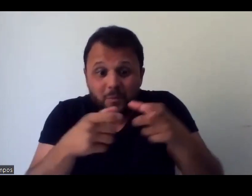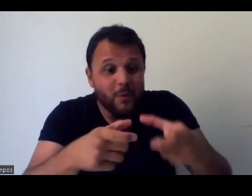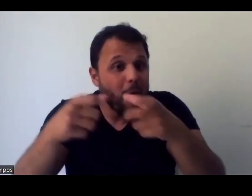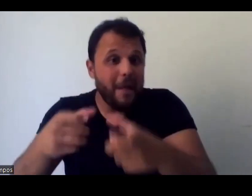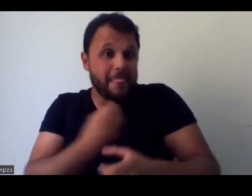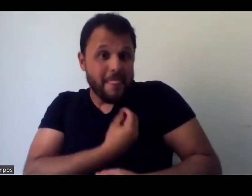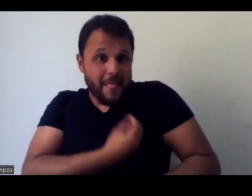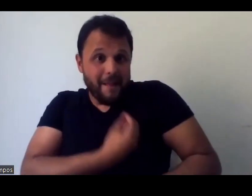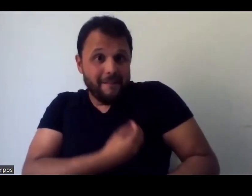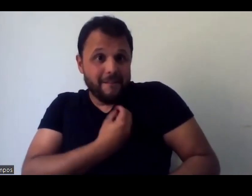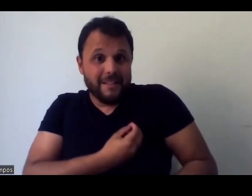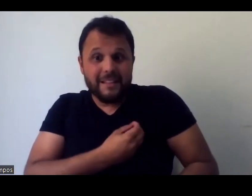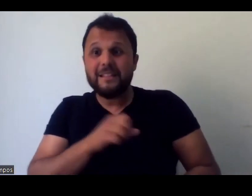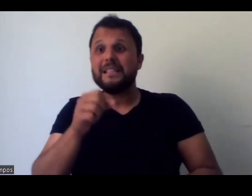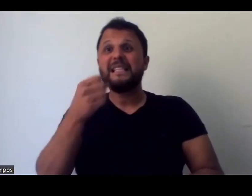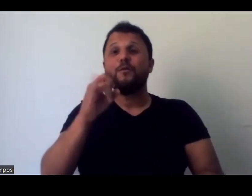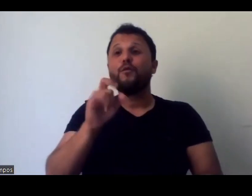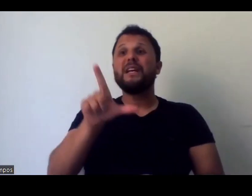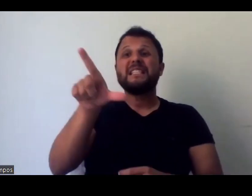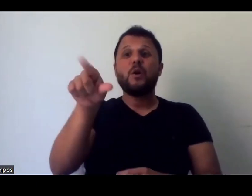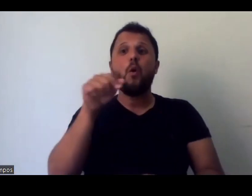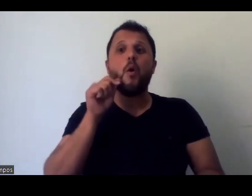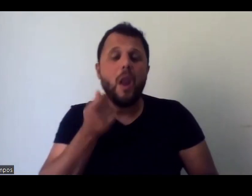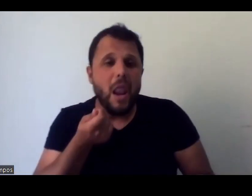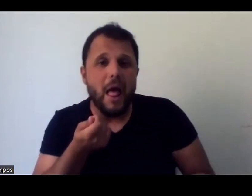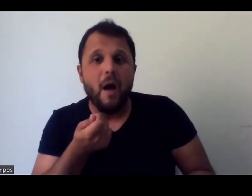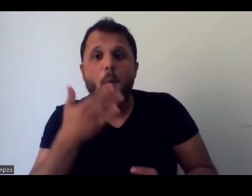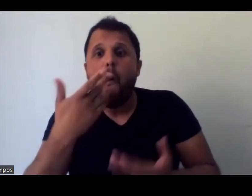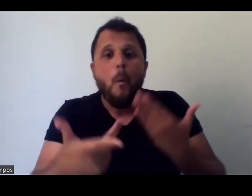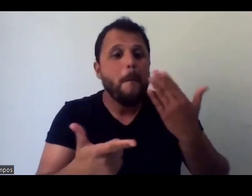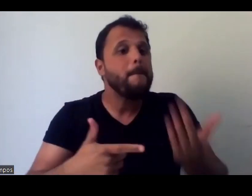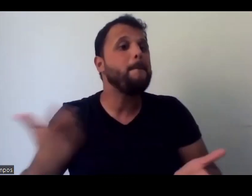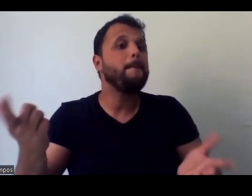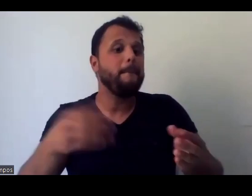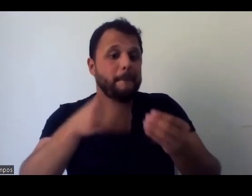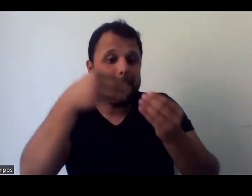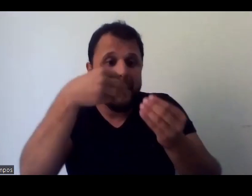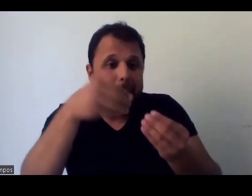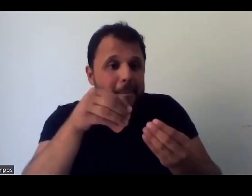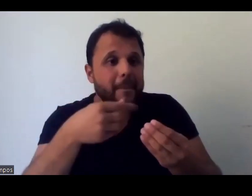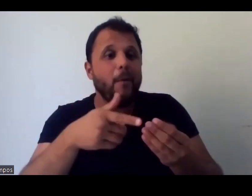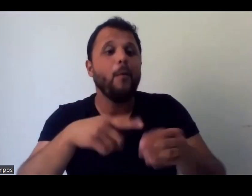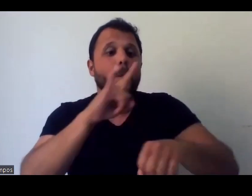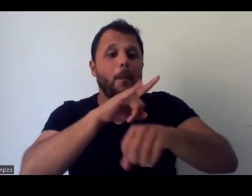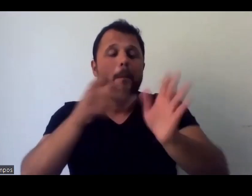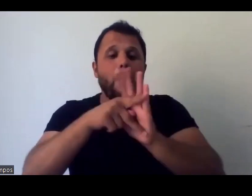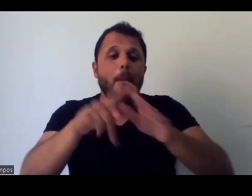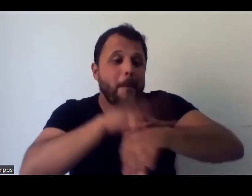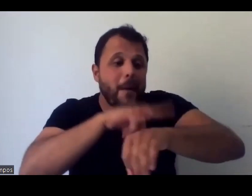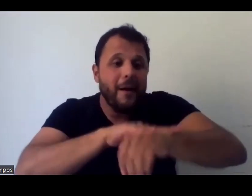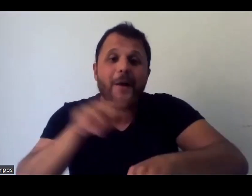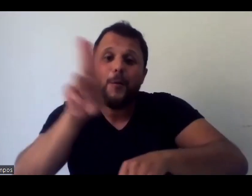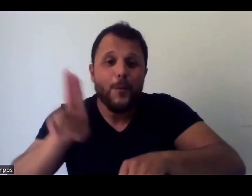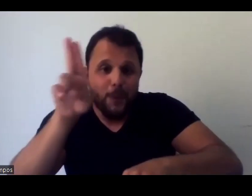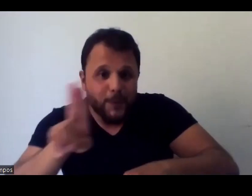decidir o papel higiênico nas instituições, até decidir a programação anual da instituição, acho que é uma mudança de